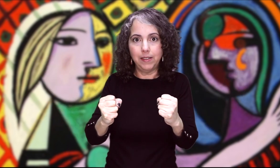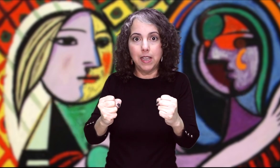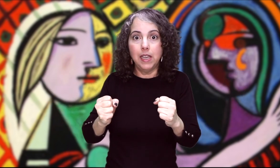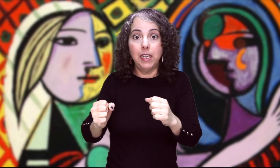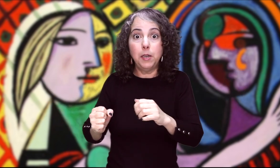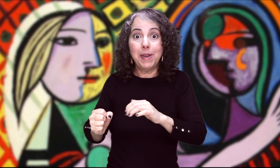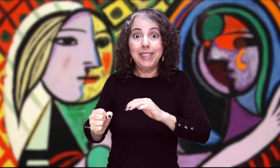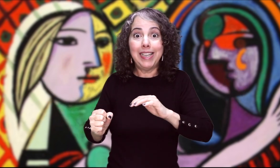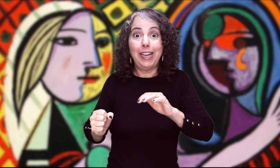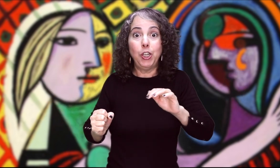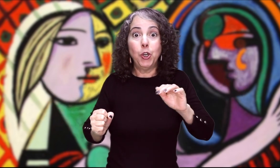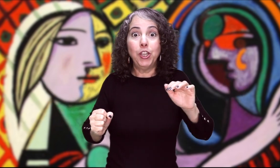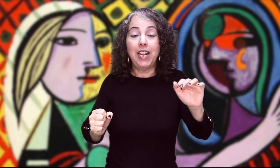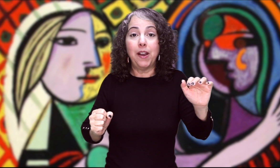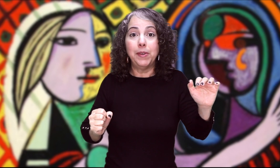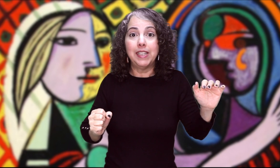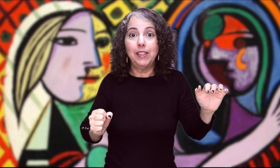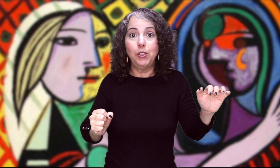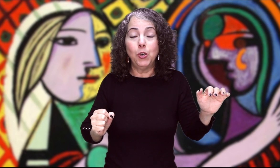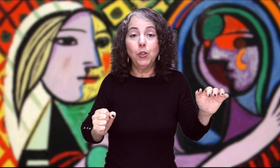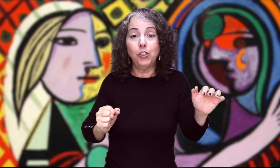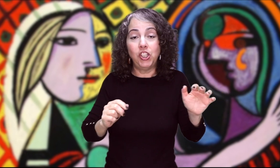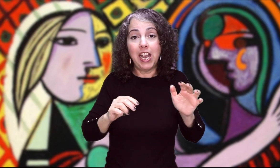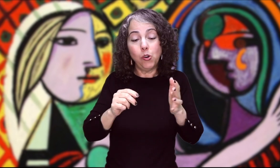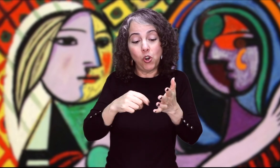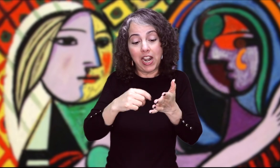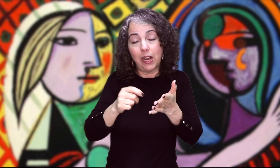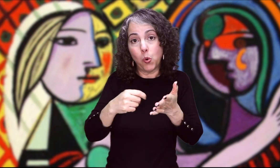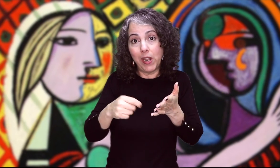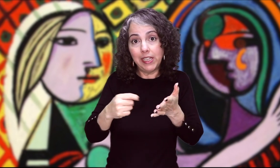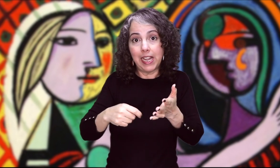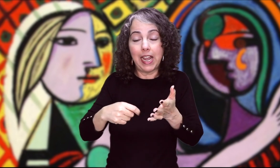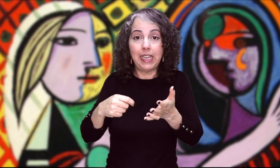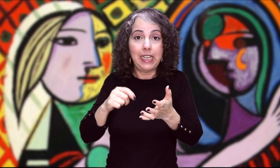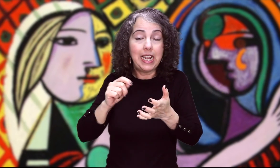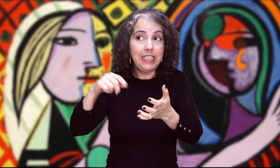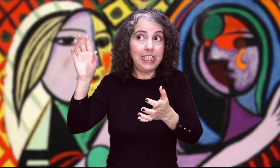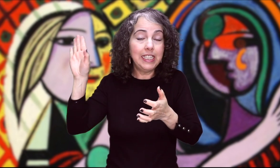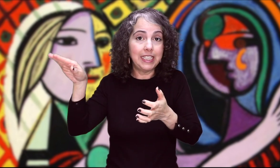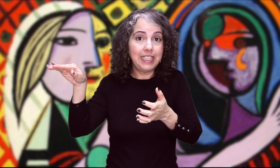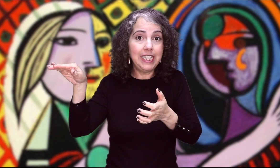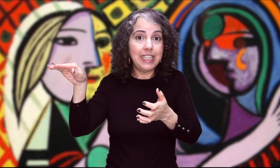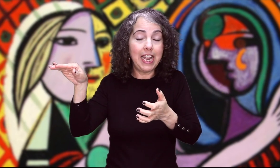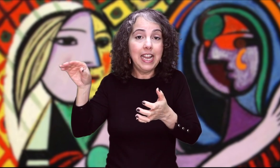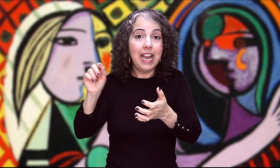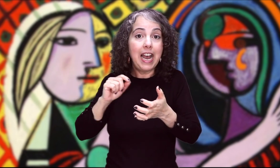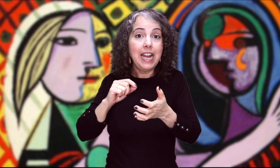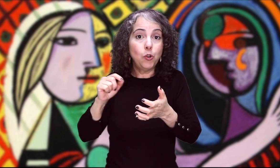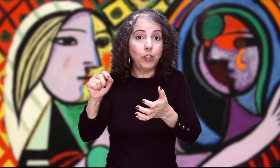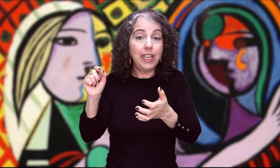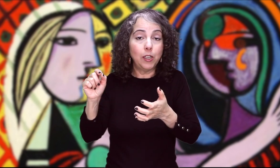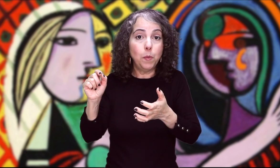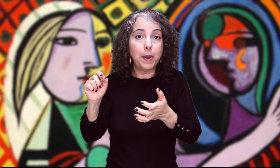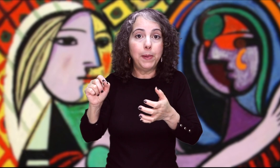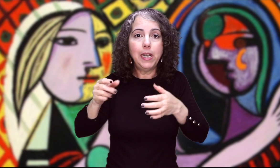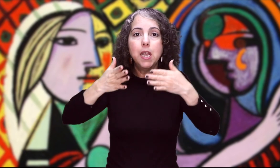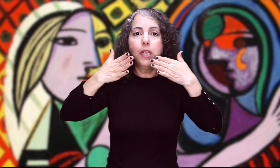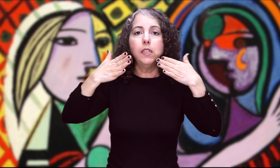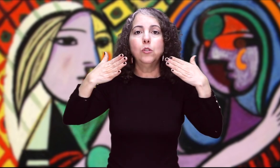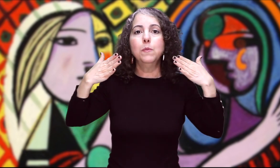Irma salió de la habitación ya con la cuenta Y la siguiente cita anotada en un papel Y sus